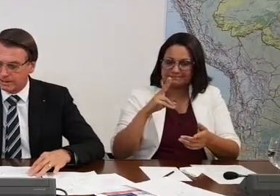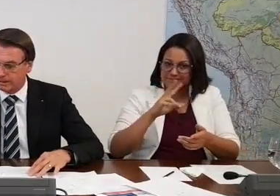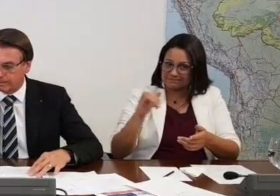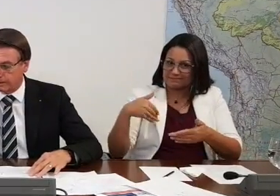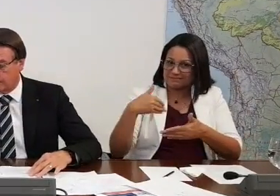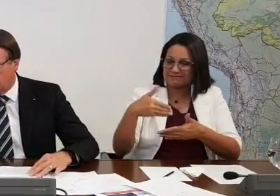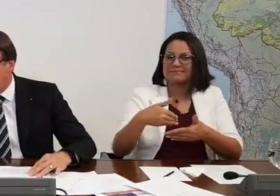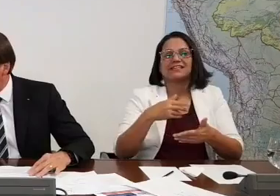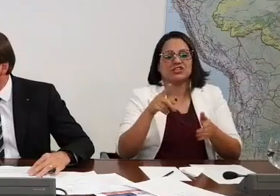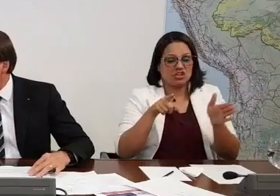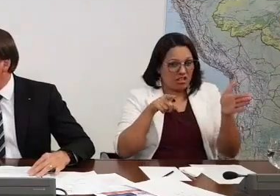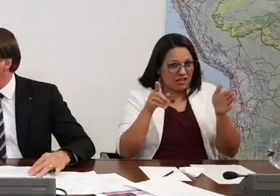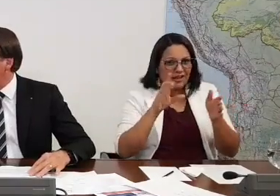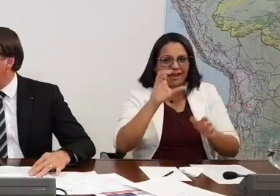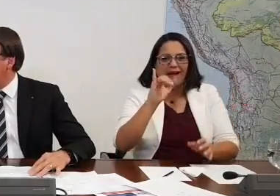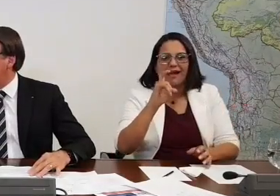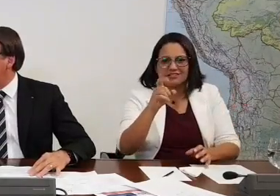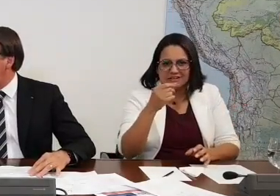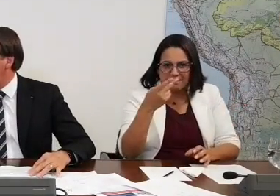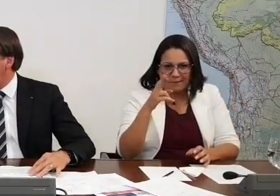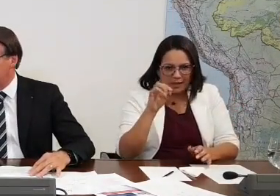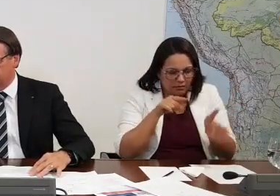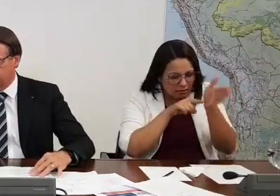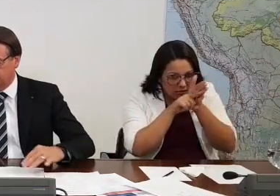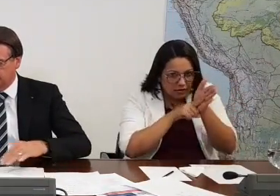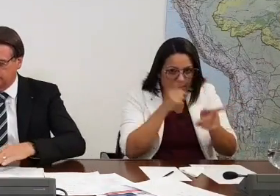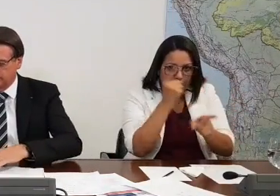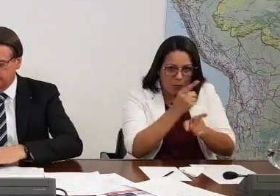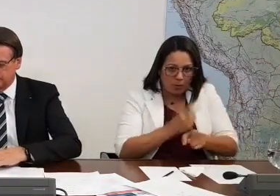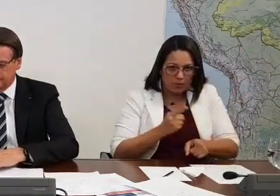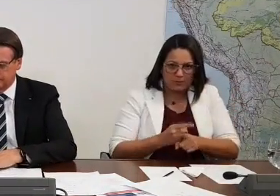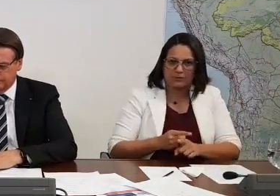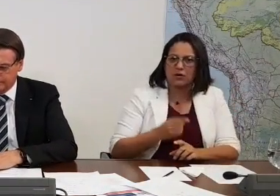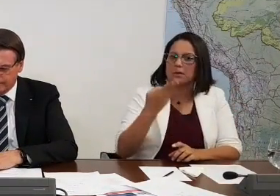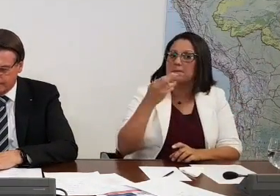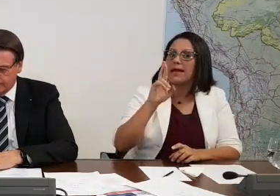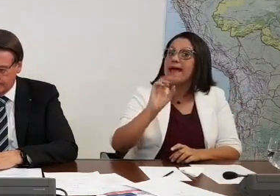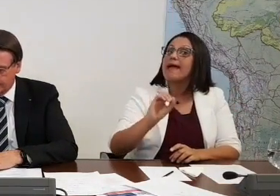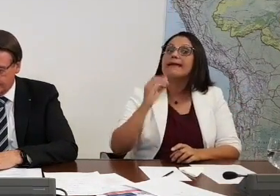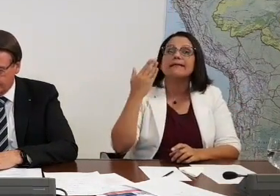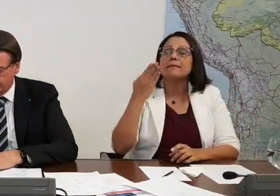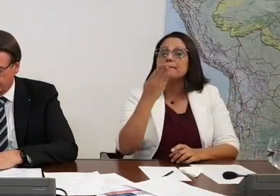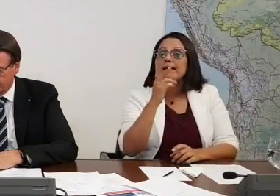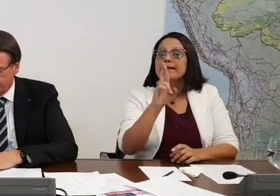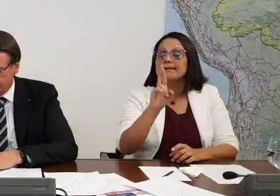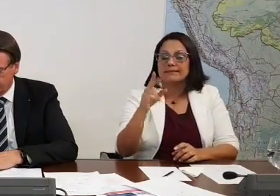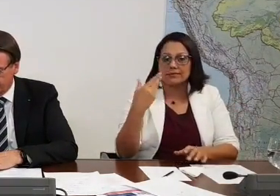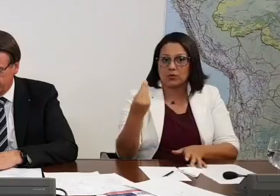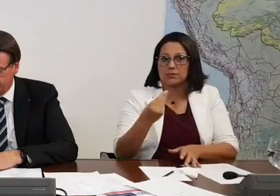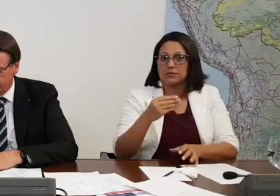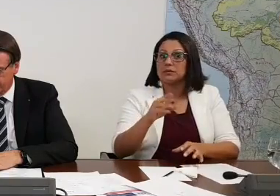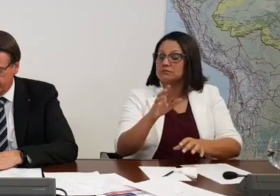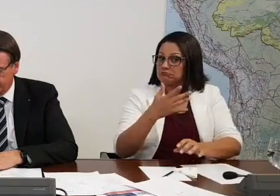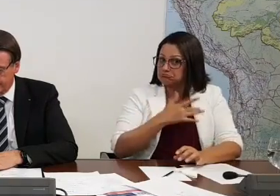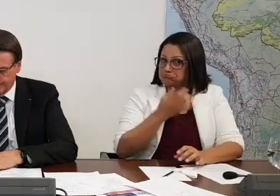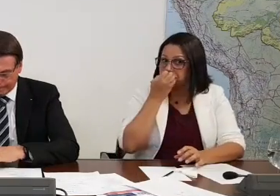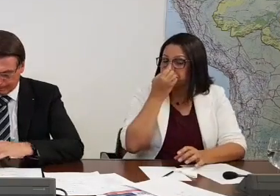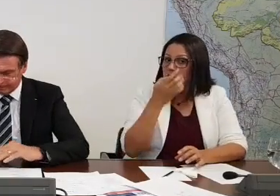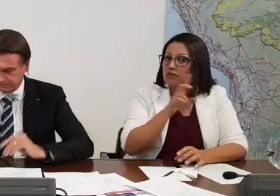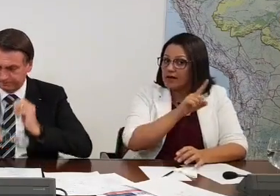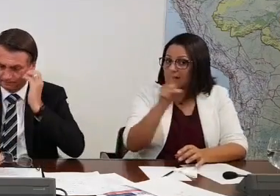caixa preta. BR63. Vamos dar chegadinha lá ou não? Vamos lá, presidente. Vale a pena ver o trabalho que está sendo feito na BR63.